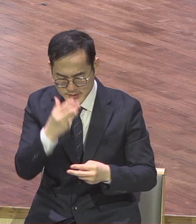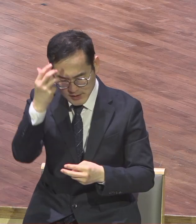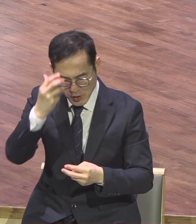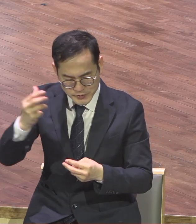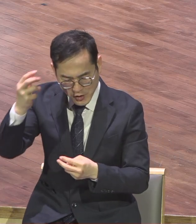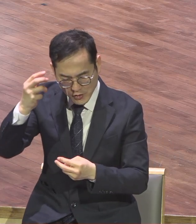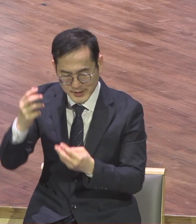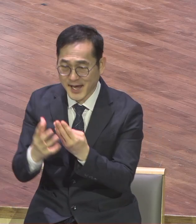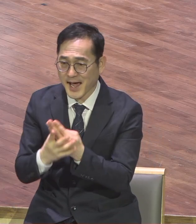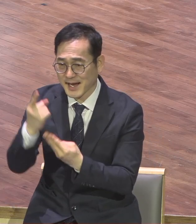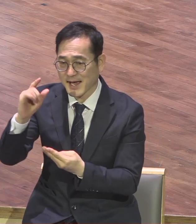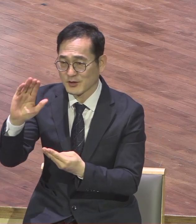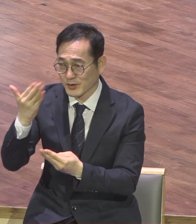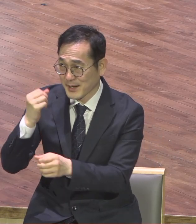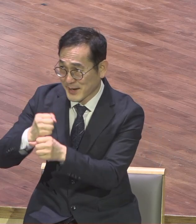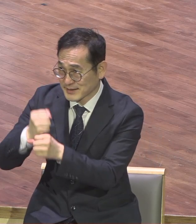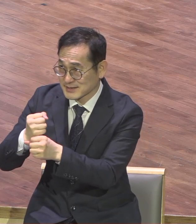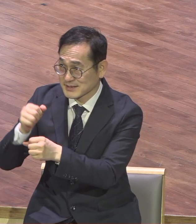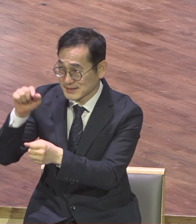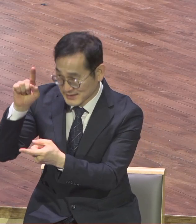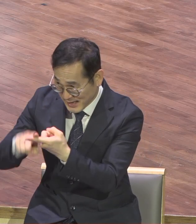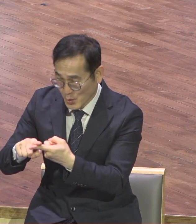하신 것을 힘써 지켜라